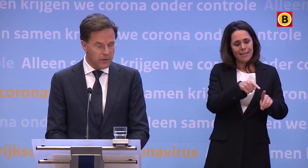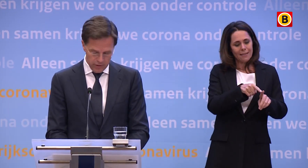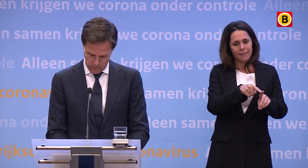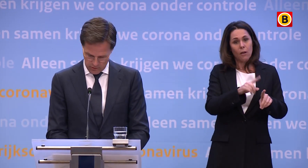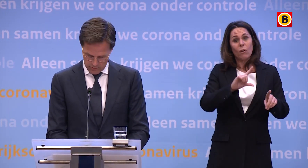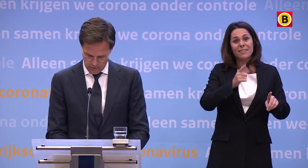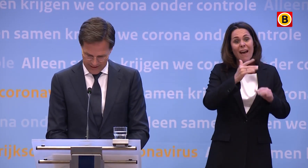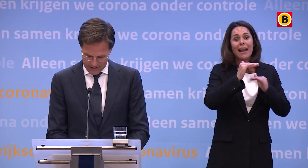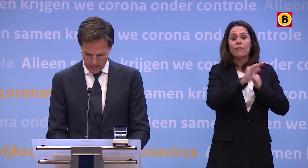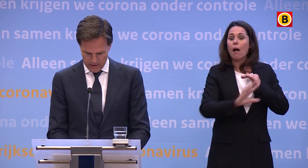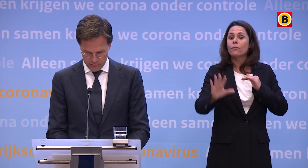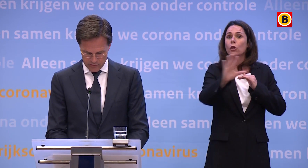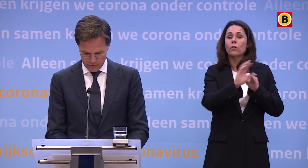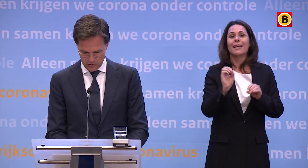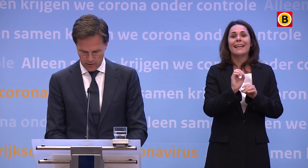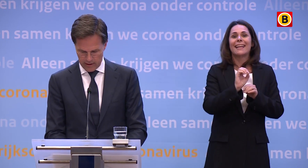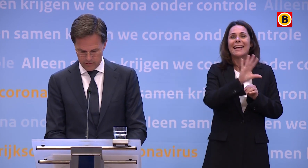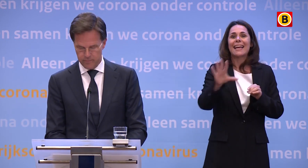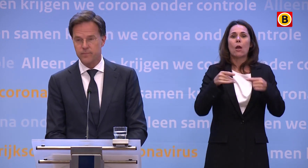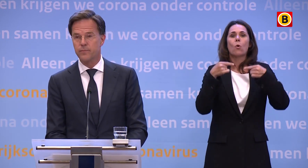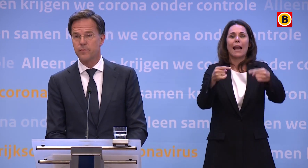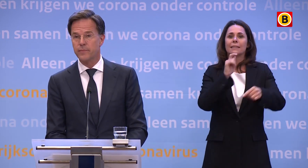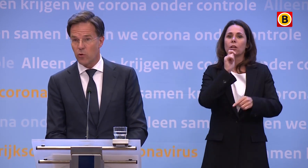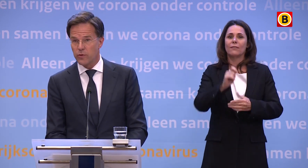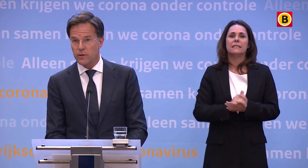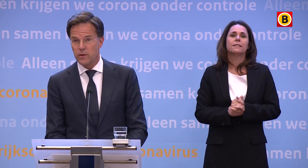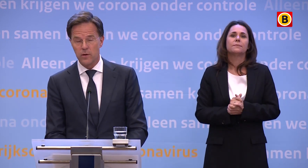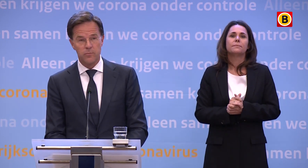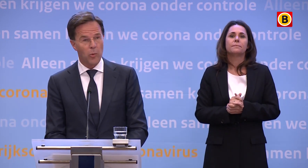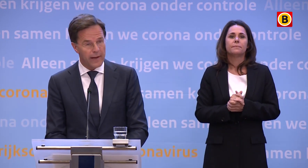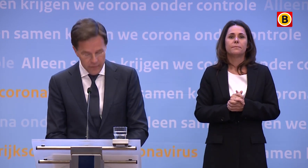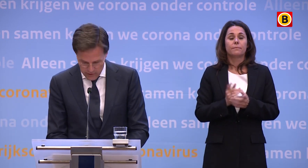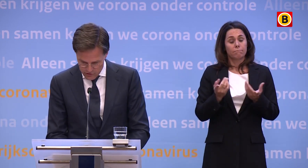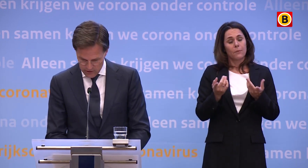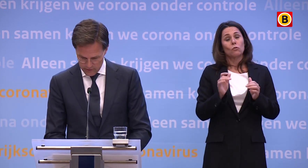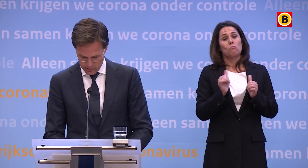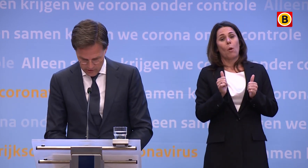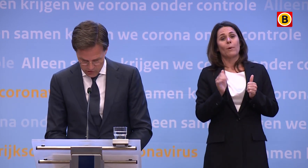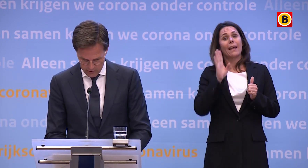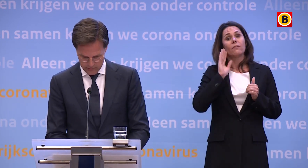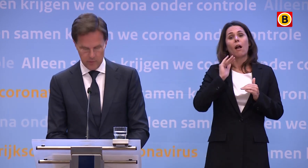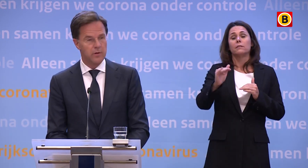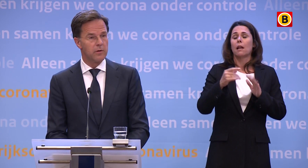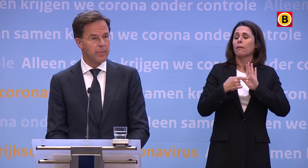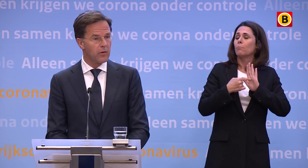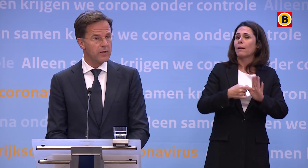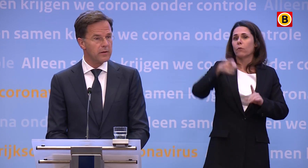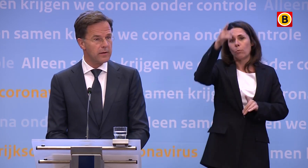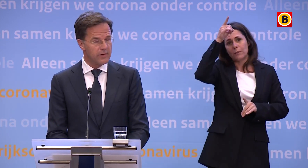twaalf landen een geel reisadvies af te kunnen geven. Daaronder populaire vakantielanden als Duitsland,